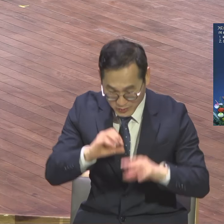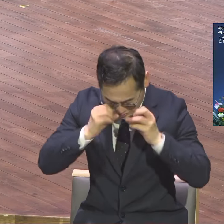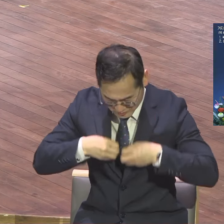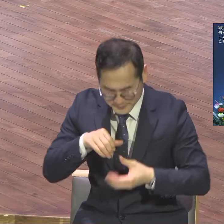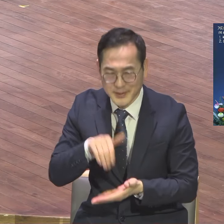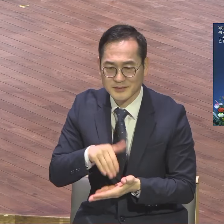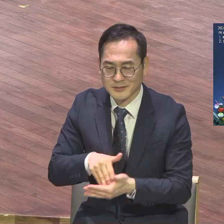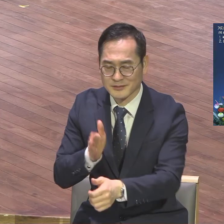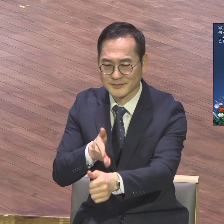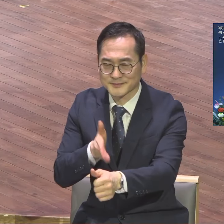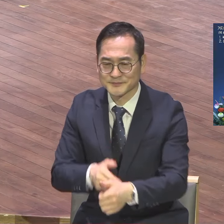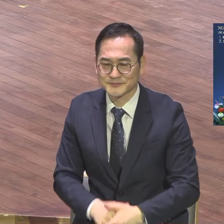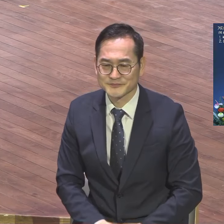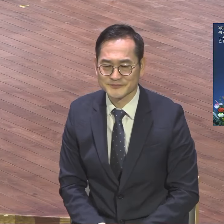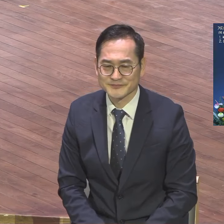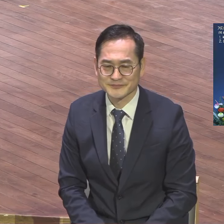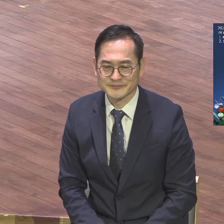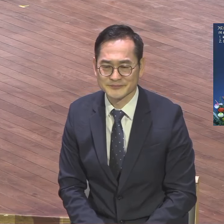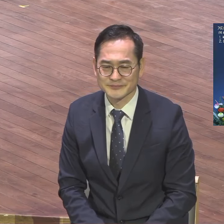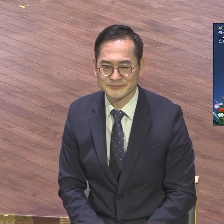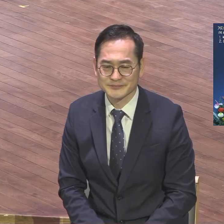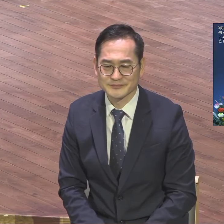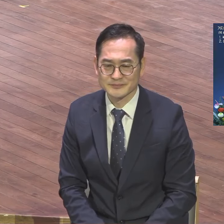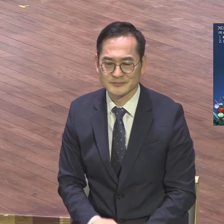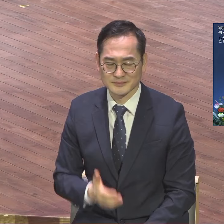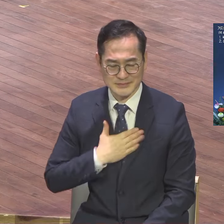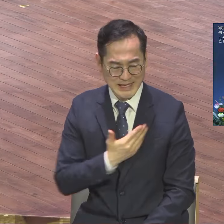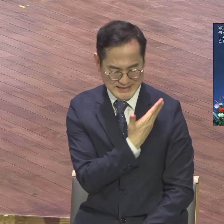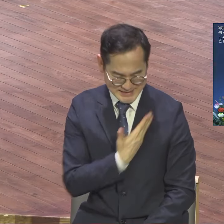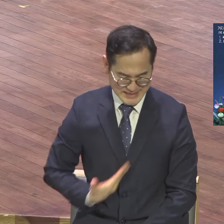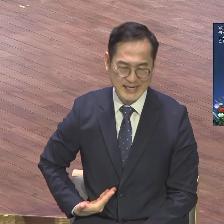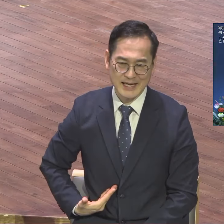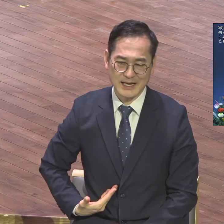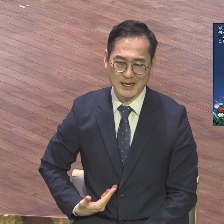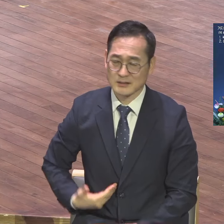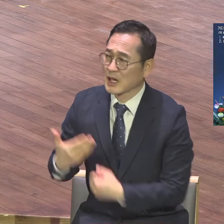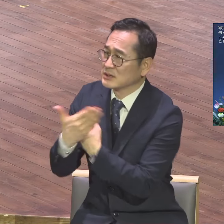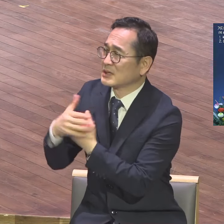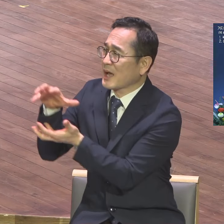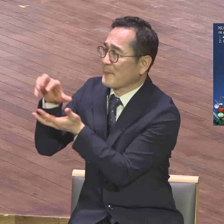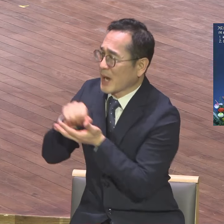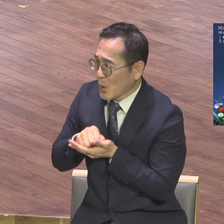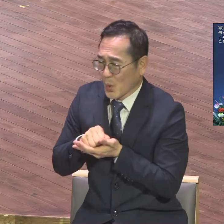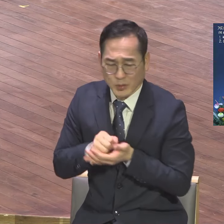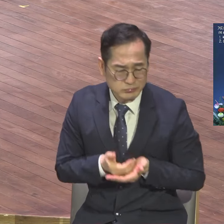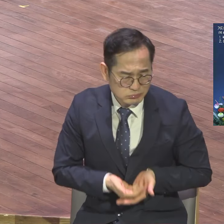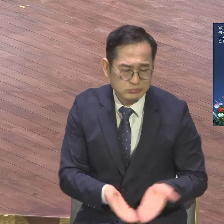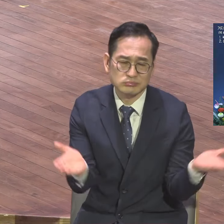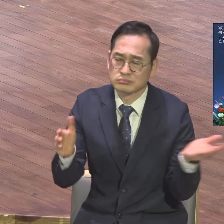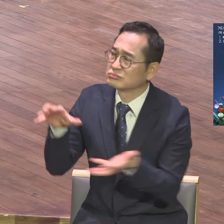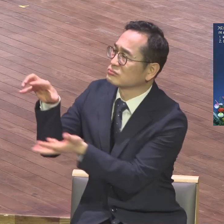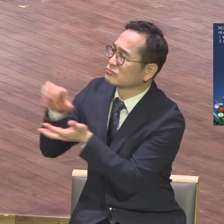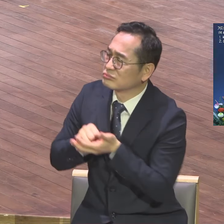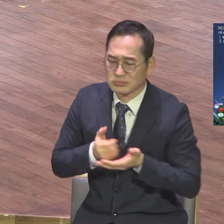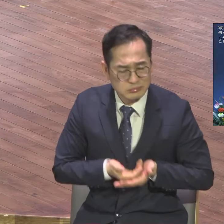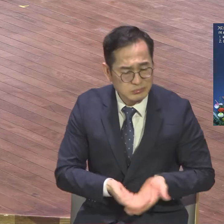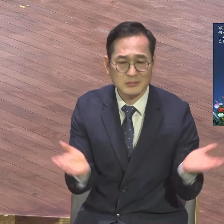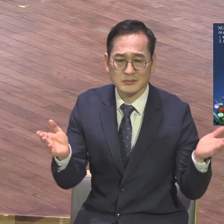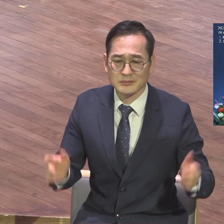제자 이게 정상이에요. 신앙생활 은혜를 받으면요. 은혜를 끼치다 보니까 사람들이 말 한마디만 해도 은혜가